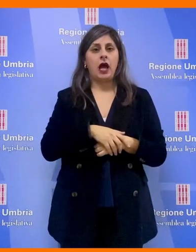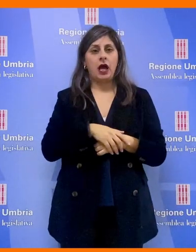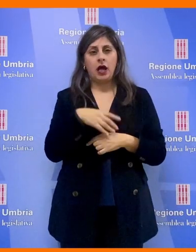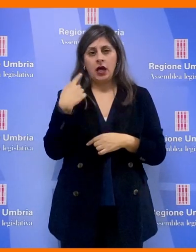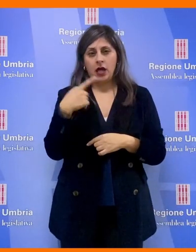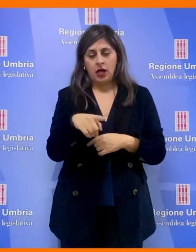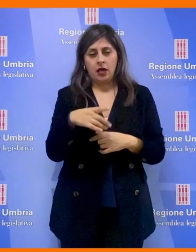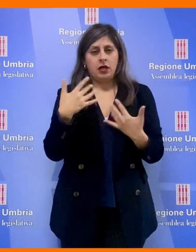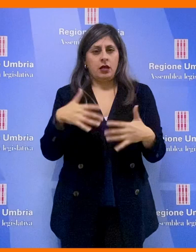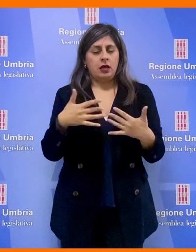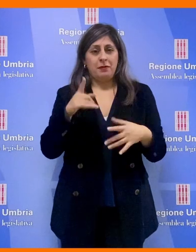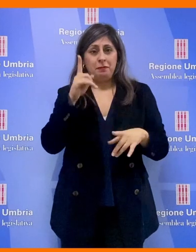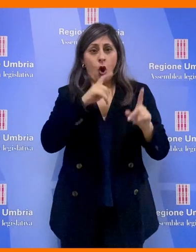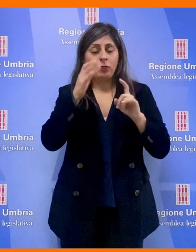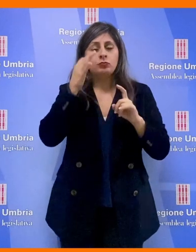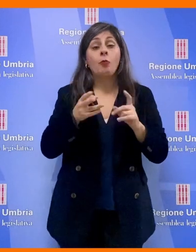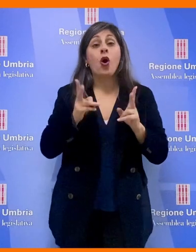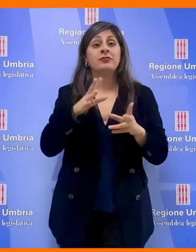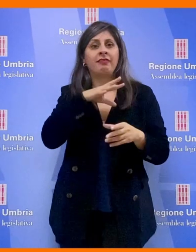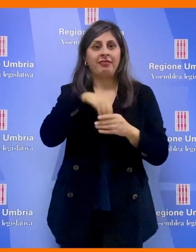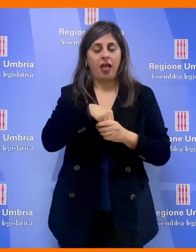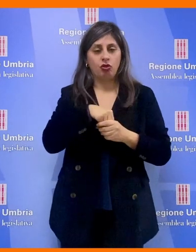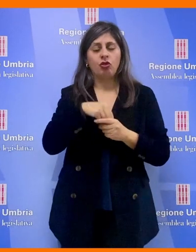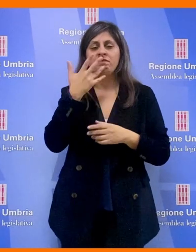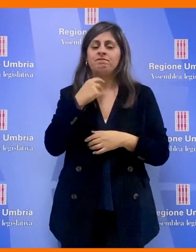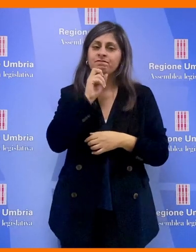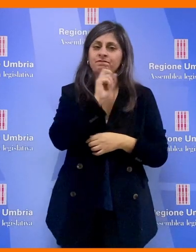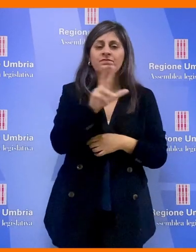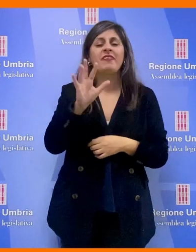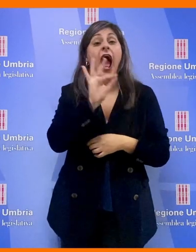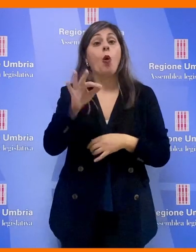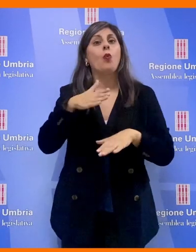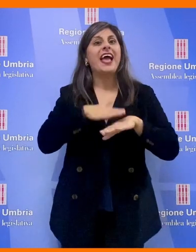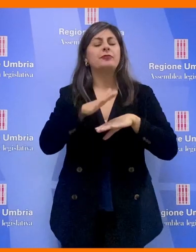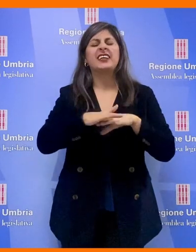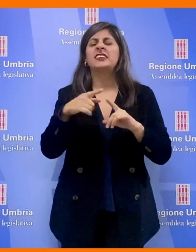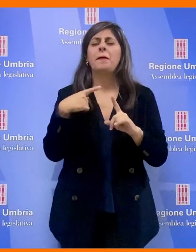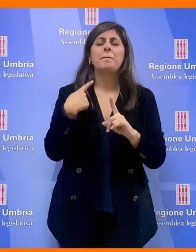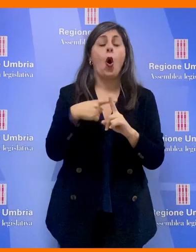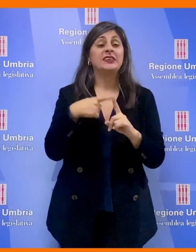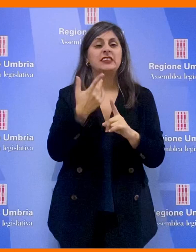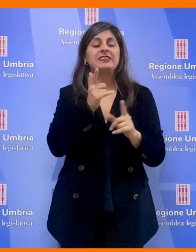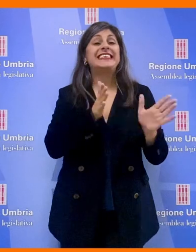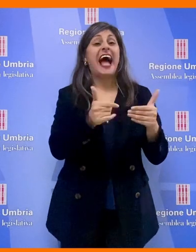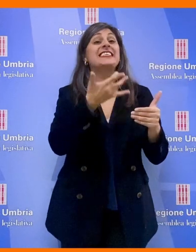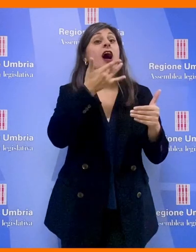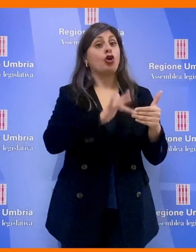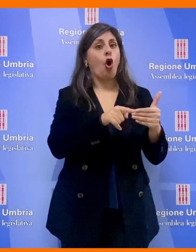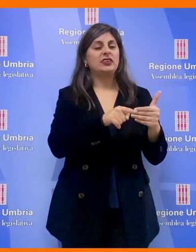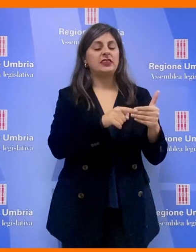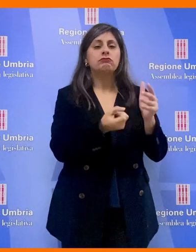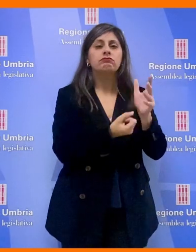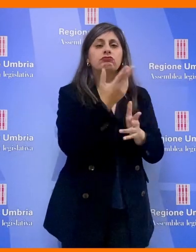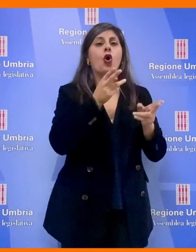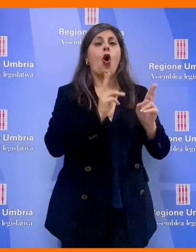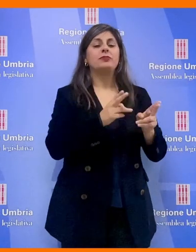preoccupante nei nostri ospedali, voglio segnalare alcune esperienze estremamente positive come la stanza rosa per esempio istituita